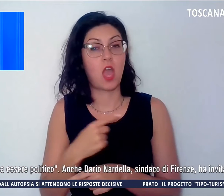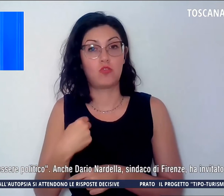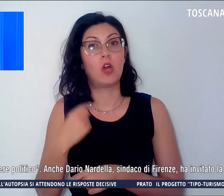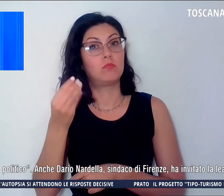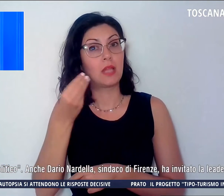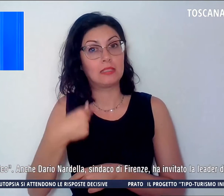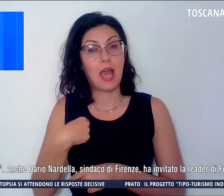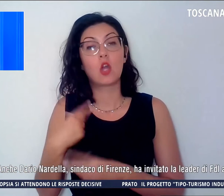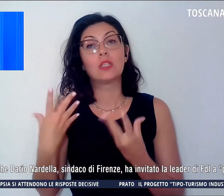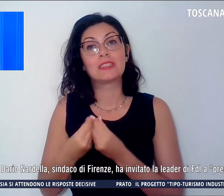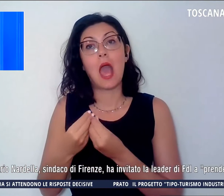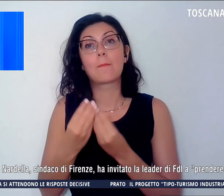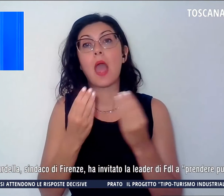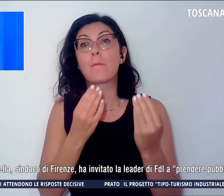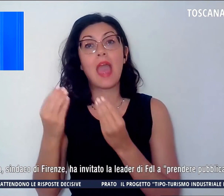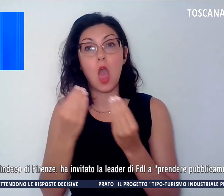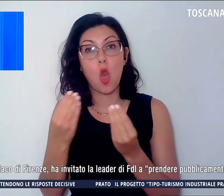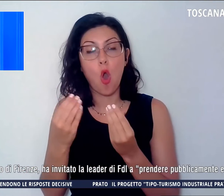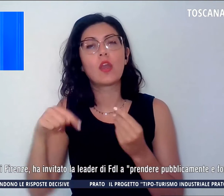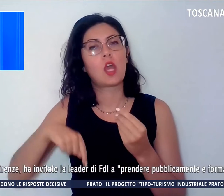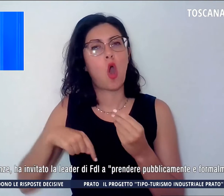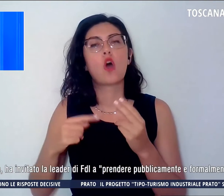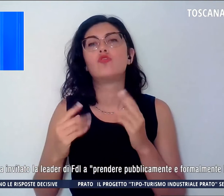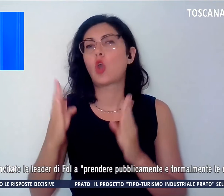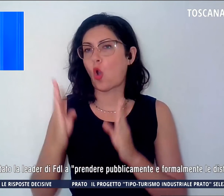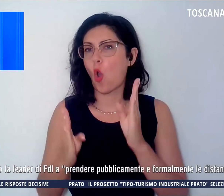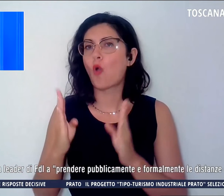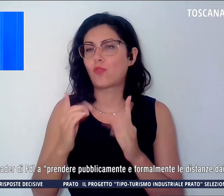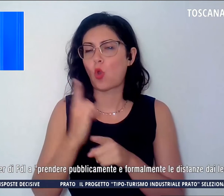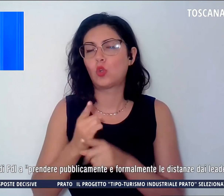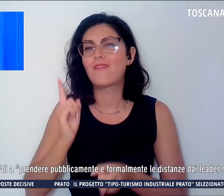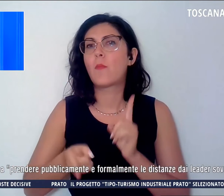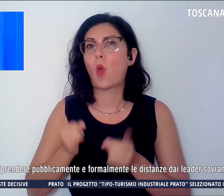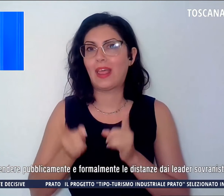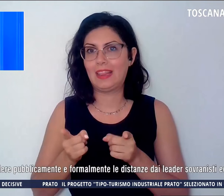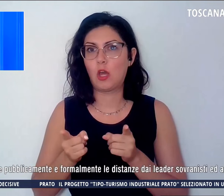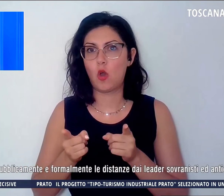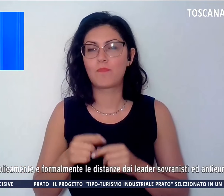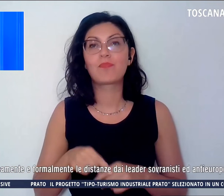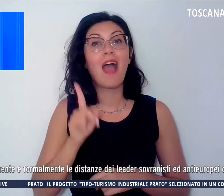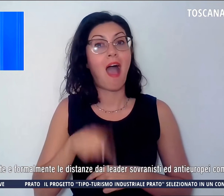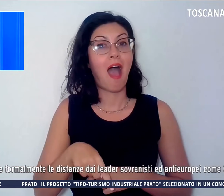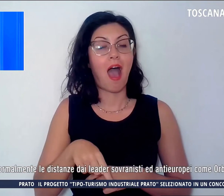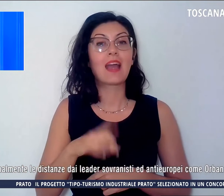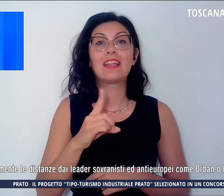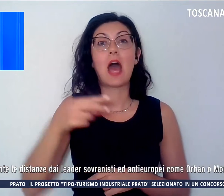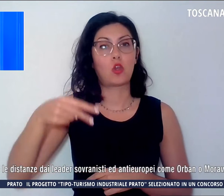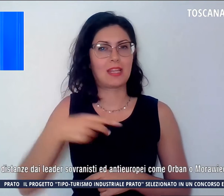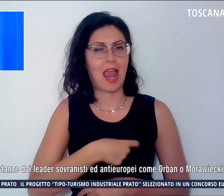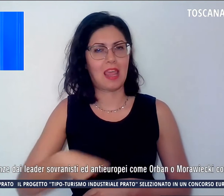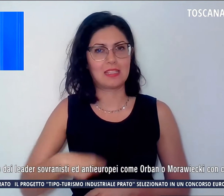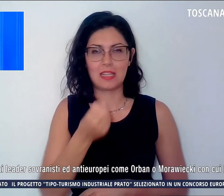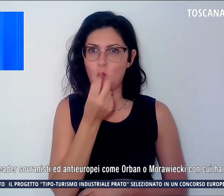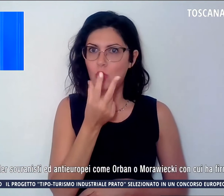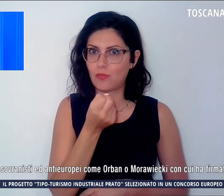Meloni oggi il confronto debba essere politico. Anche Dario Nardella, sindaco di Firenze,